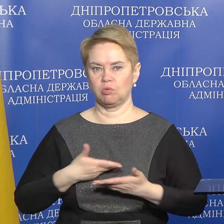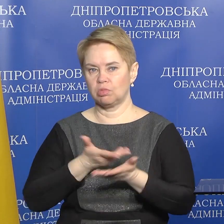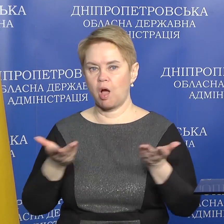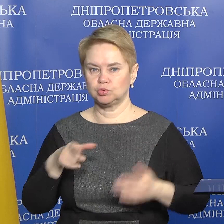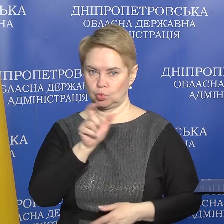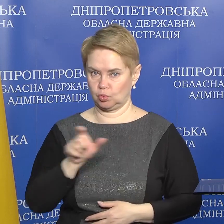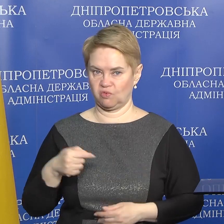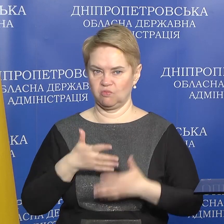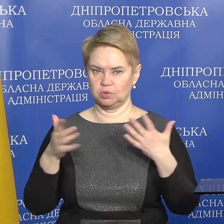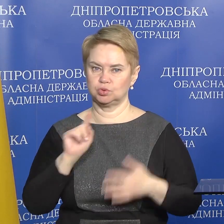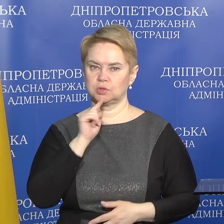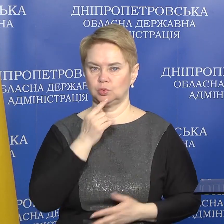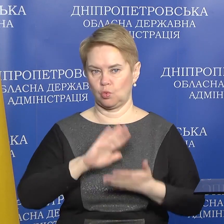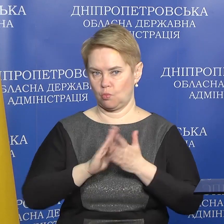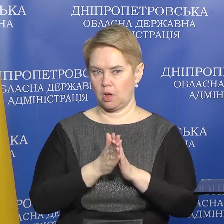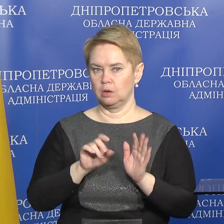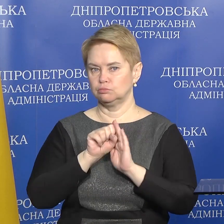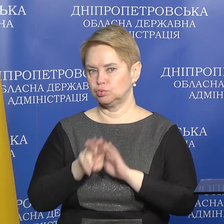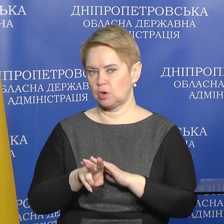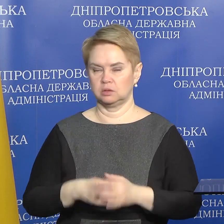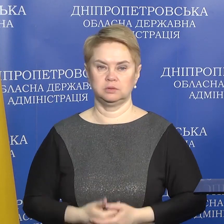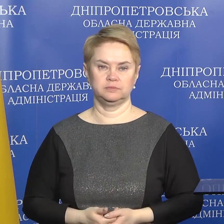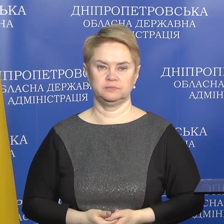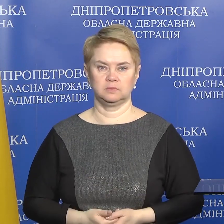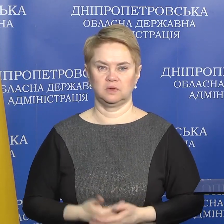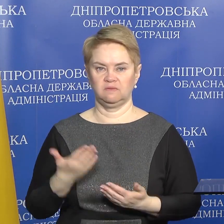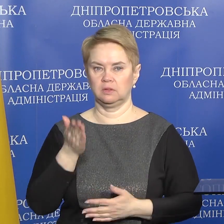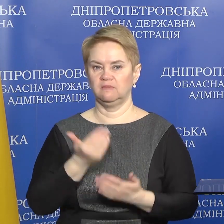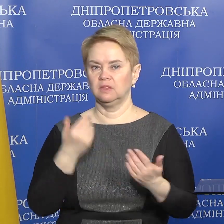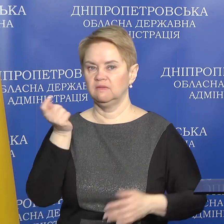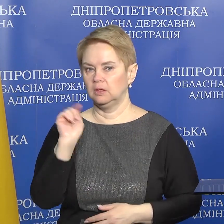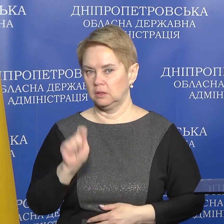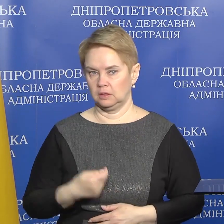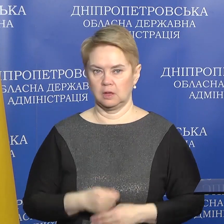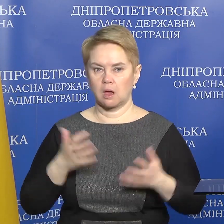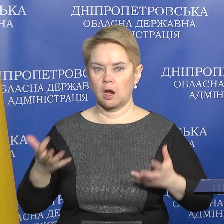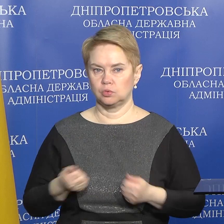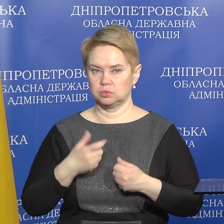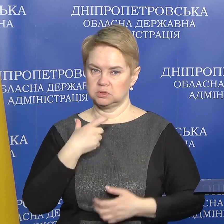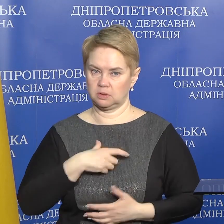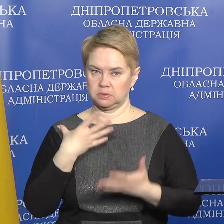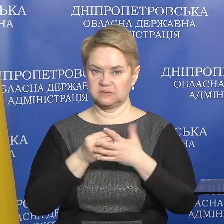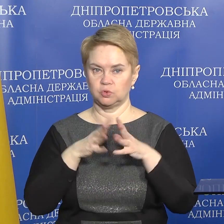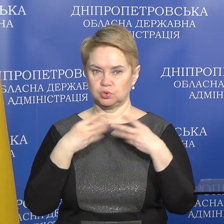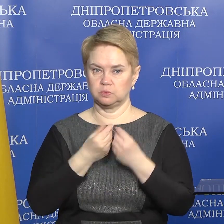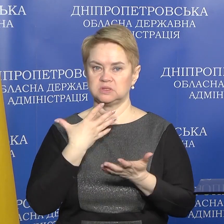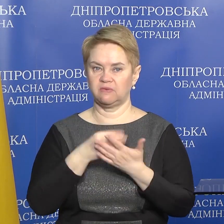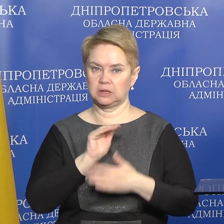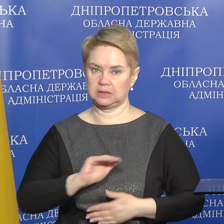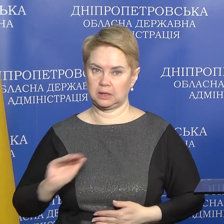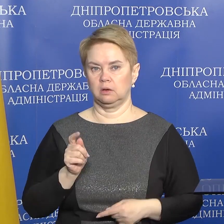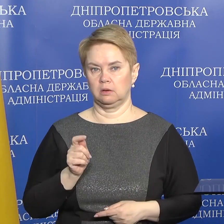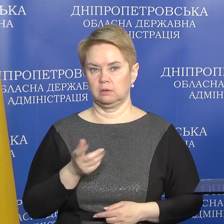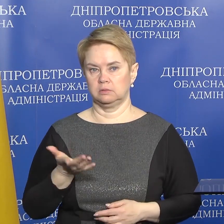людей, які в більш складних умовах, які біжать від війни, рятуючи себе, свою сім'ю, своїх дітей, таке